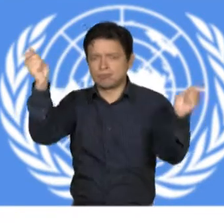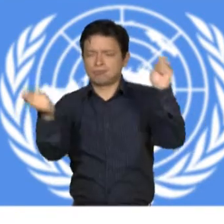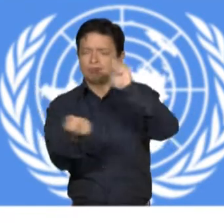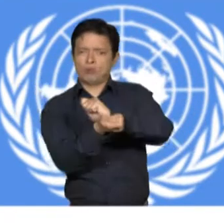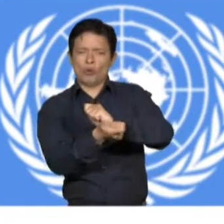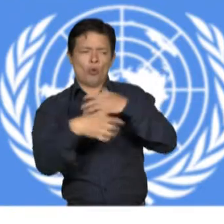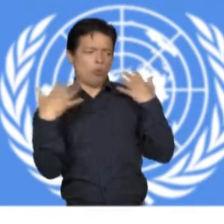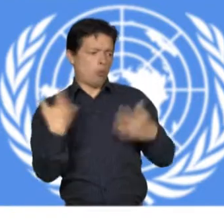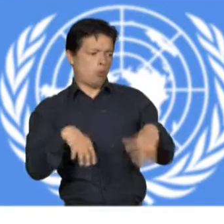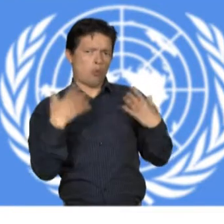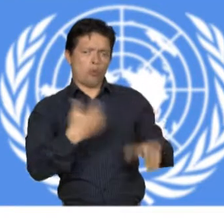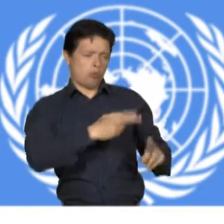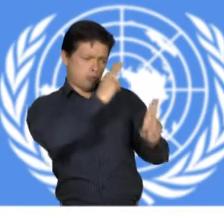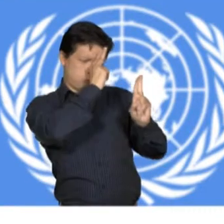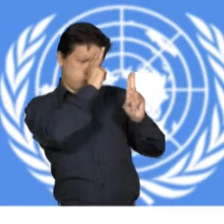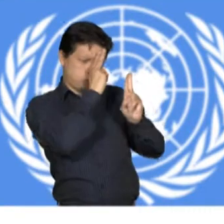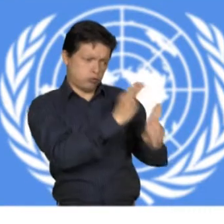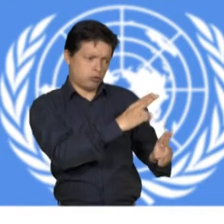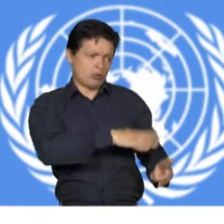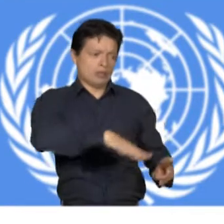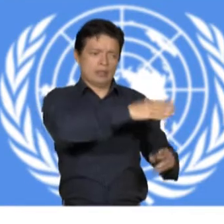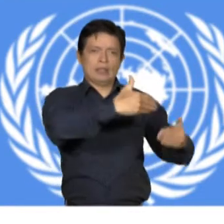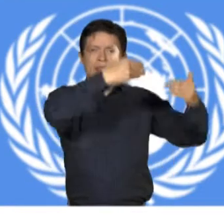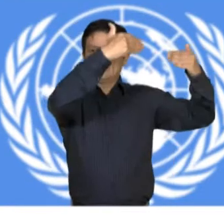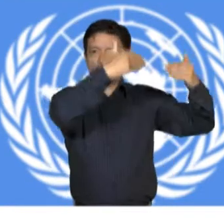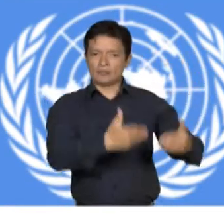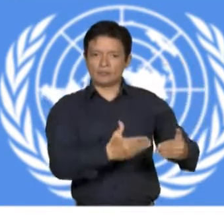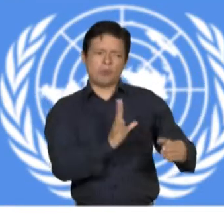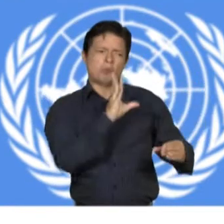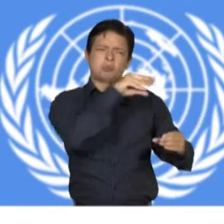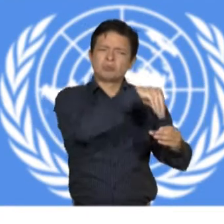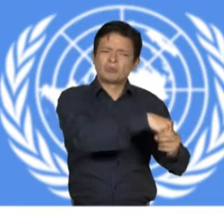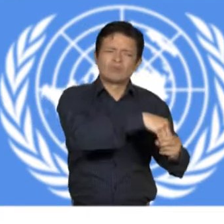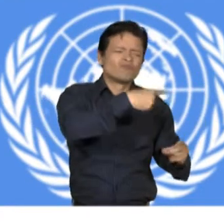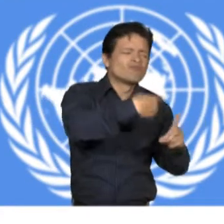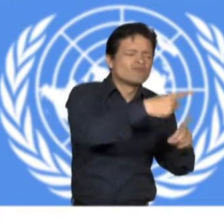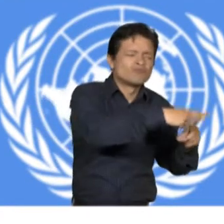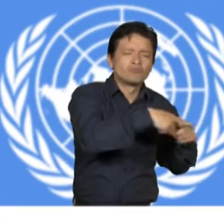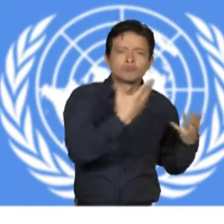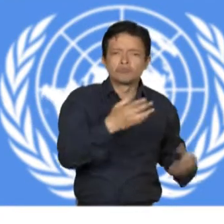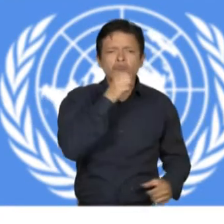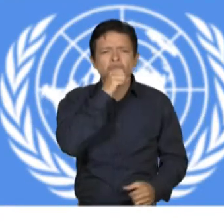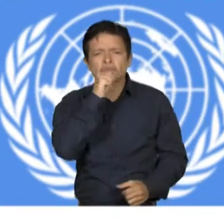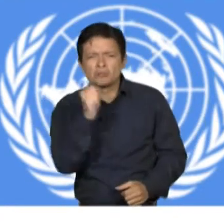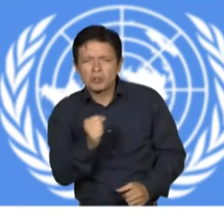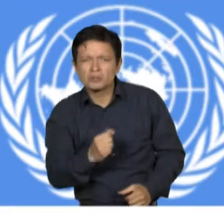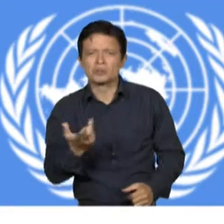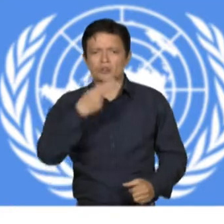discapacidad, incluidos los que se basan en el género o la edad, en todos los ámbitos de la vida.